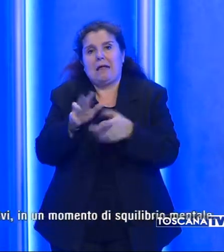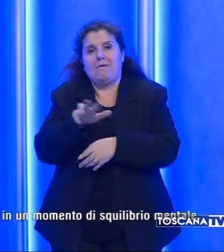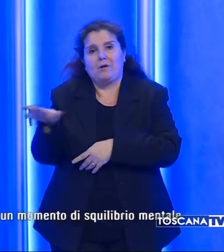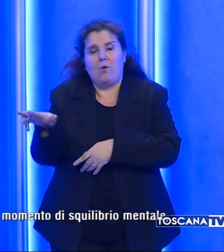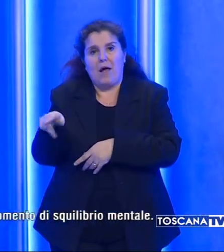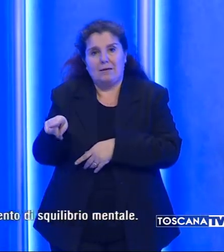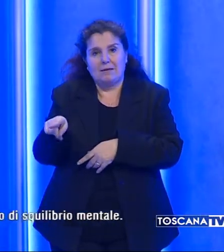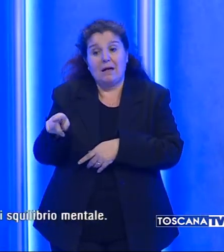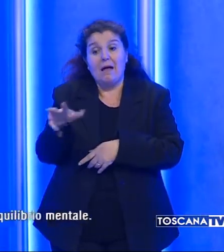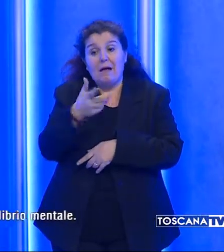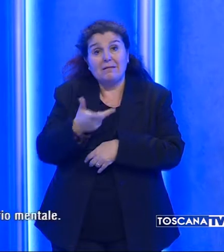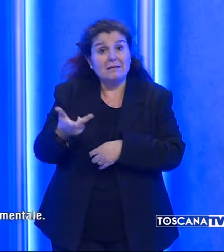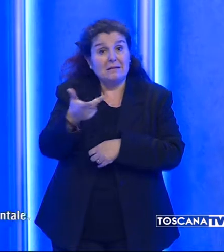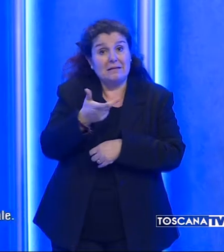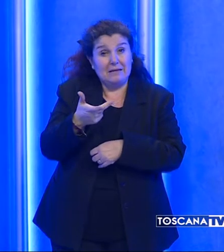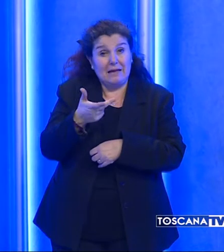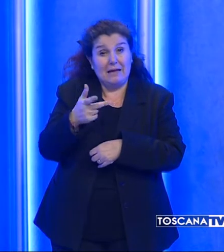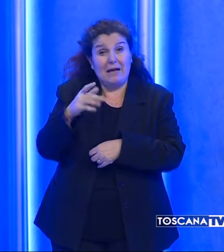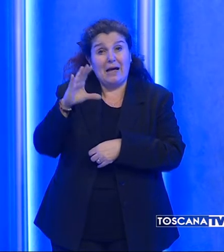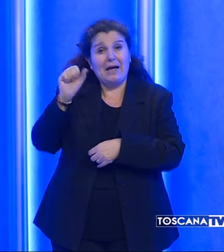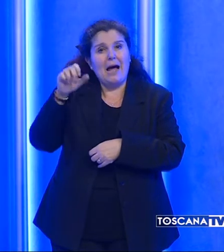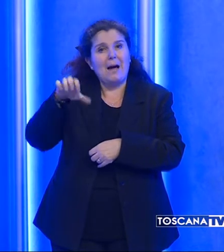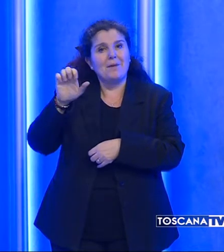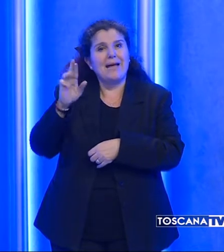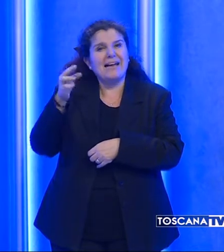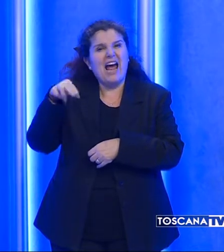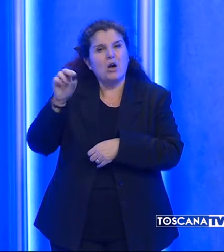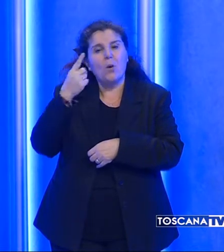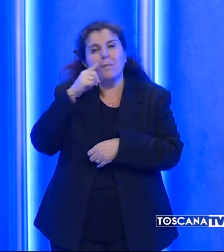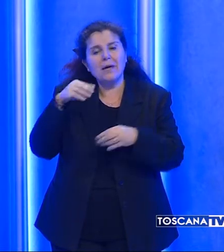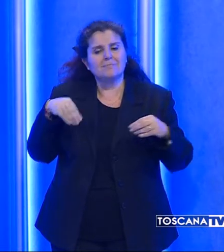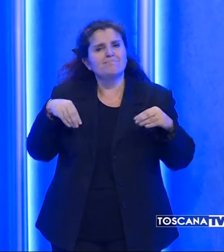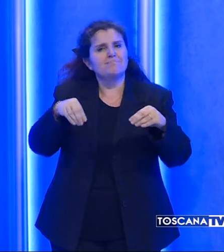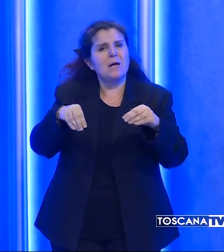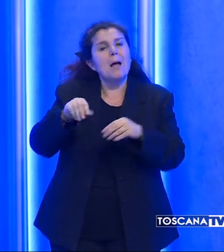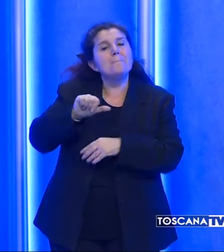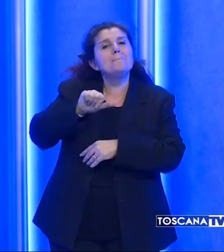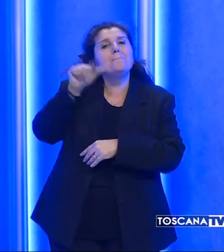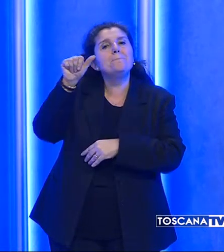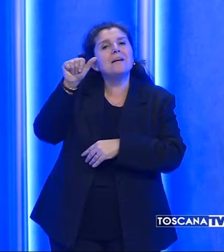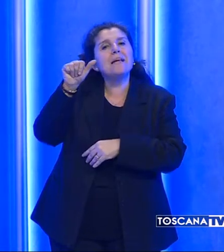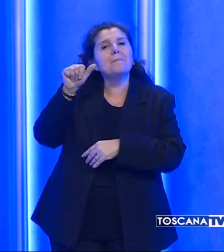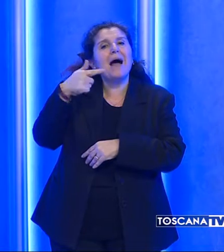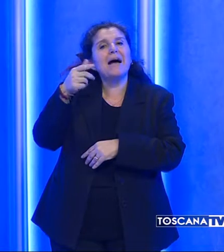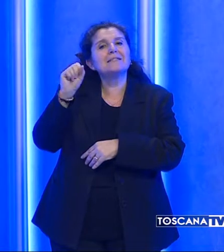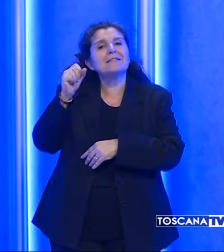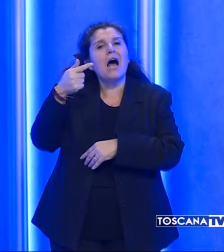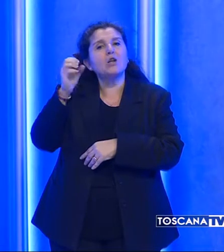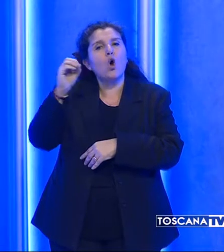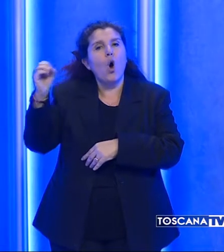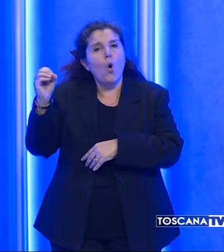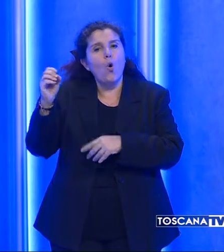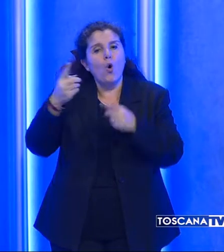si trovavano a Camerano per partecipare alla prima tattoo convention